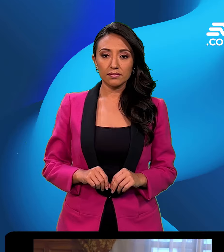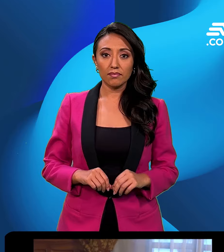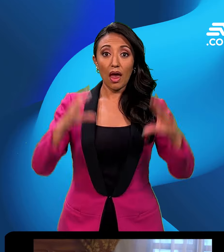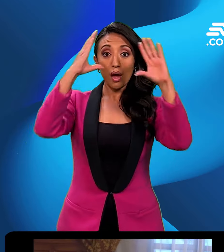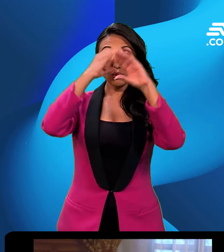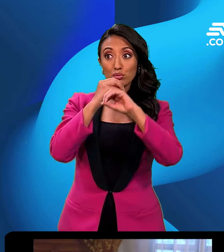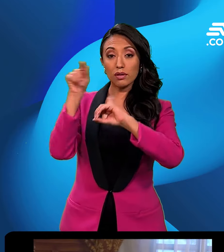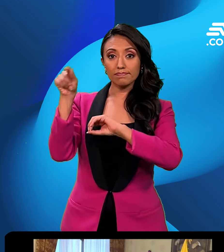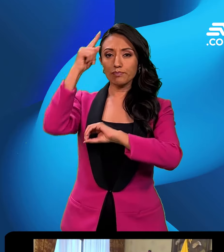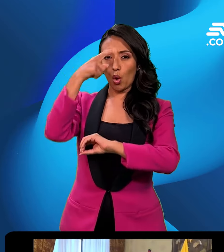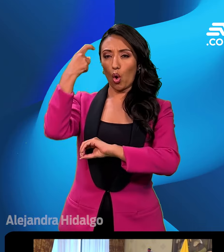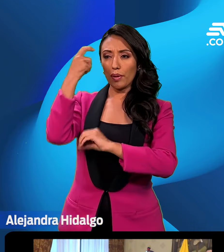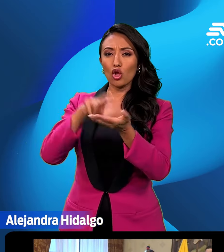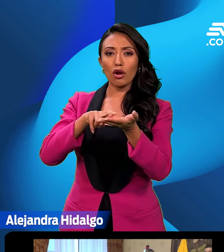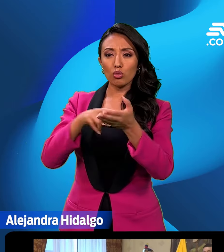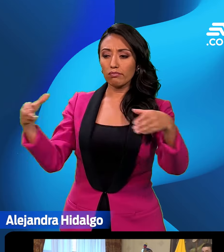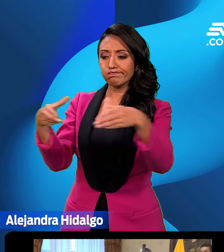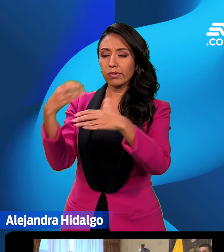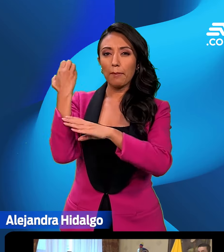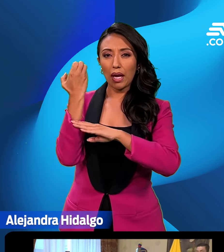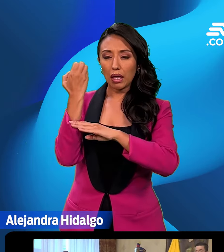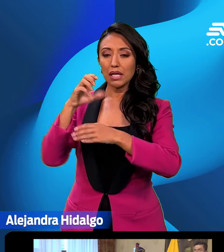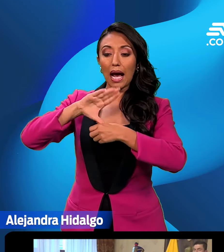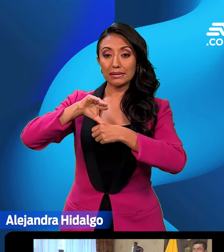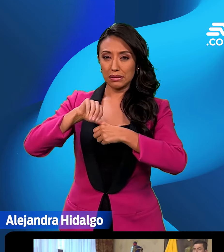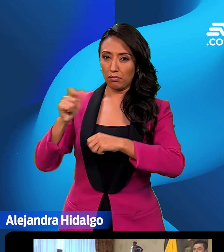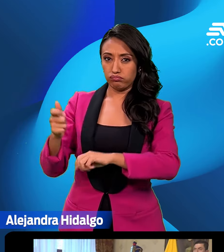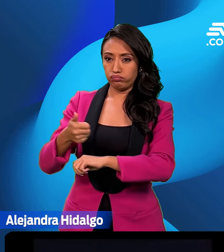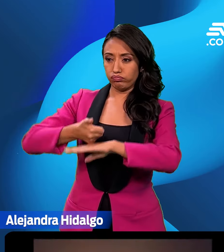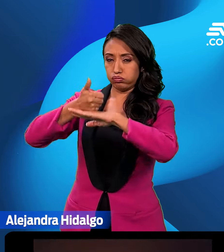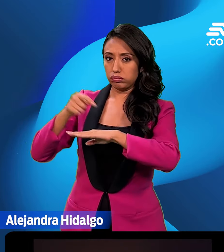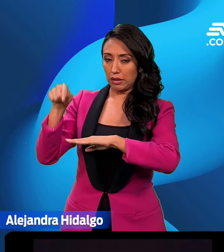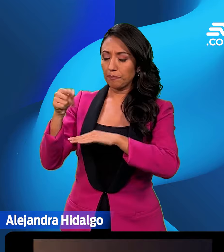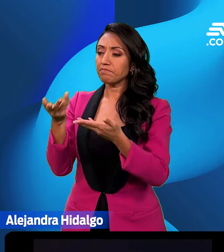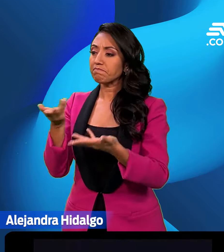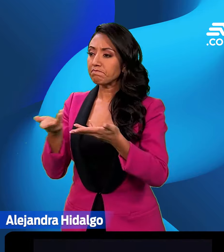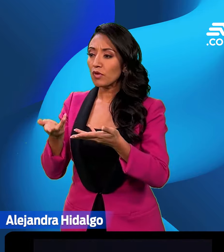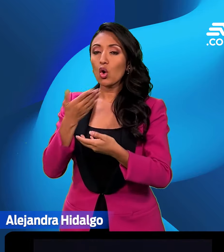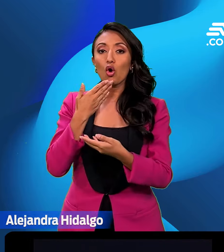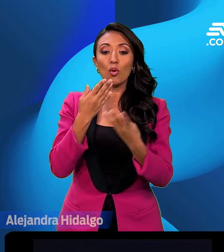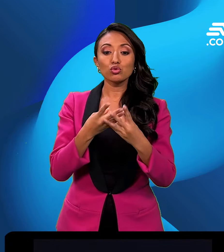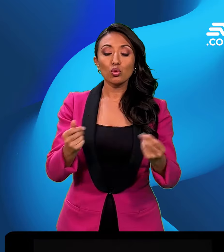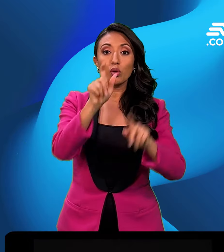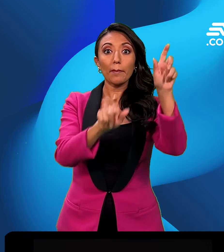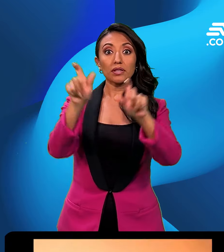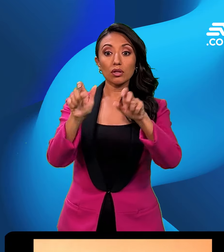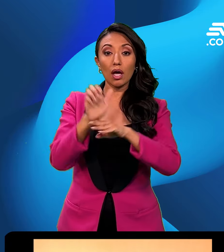Anoche el gobierno integró un comité de emergencia liderado por la Cancillería para atender a los ecuatorianos que buscan cómo salir de Israel por el